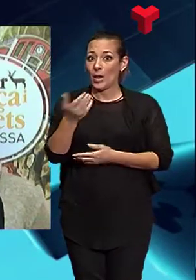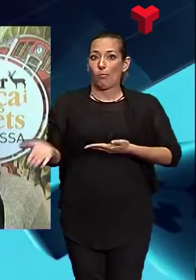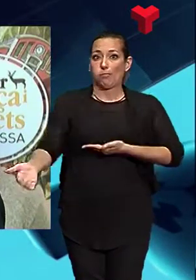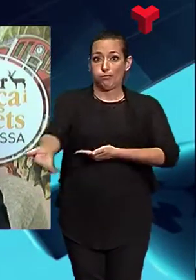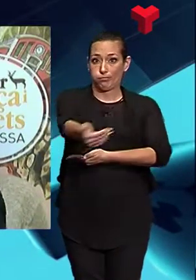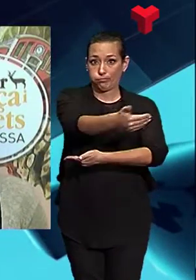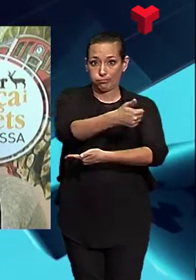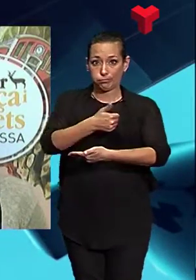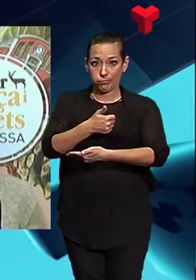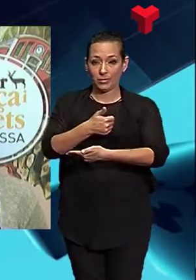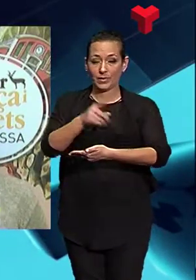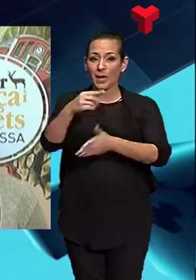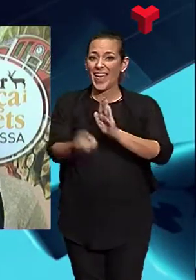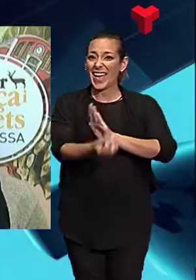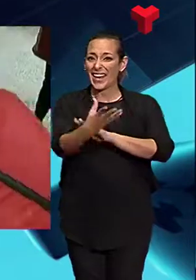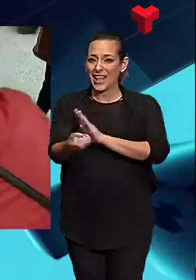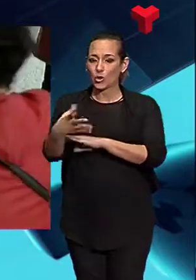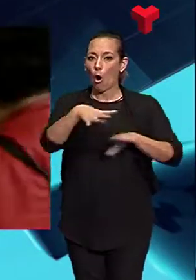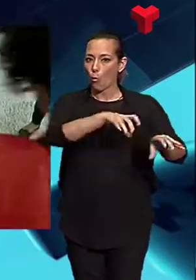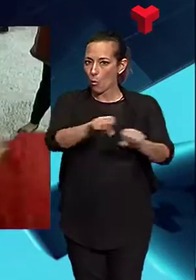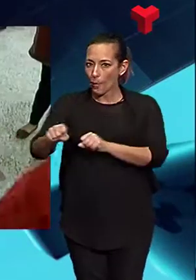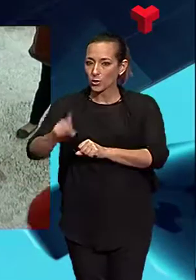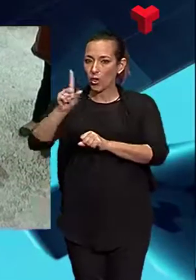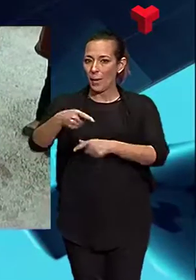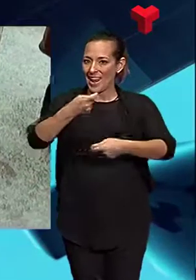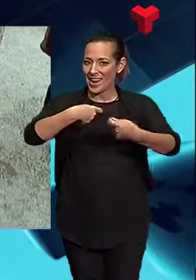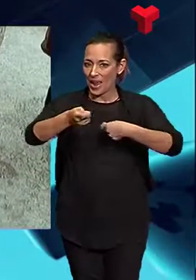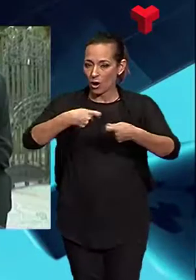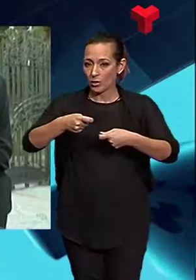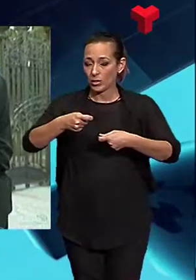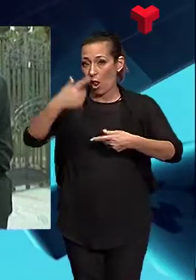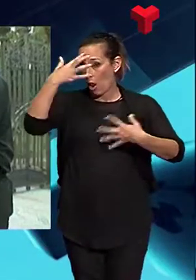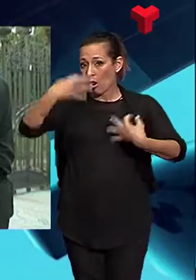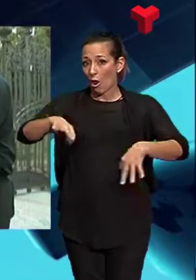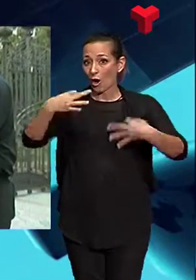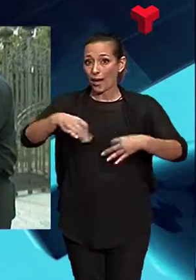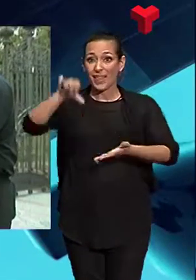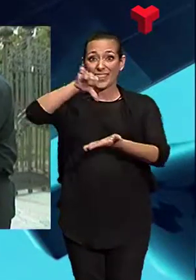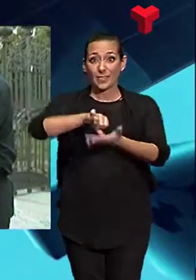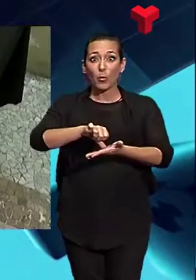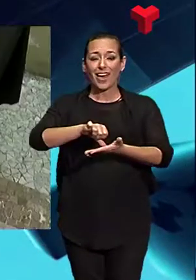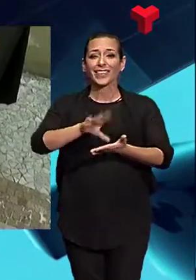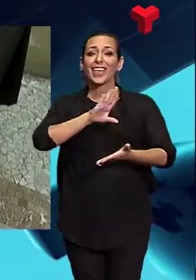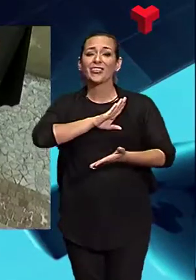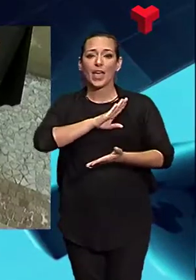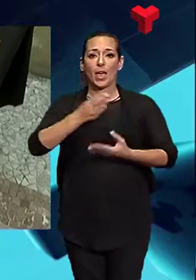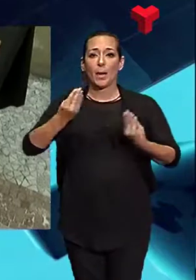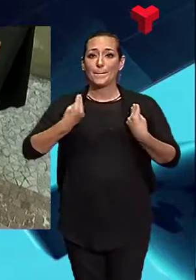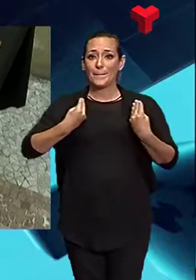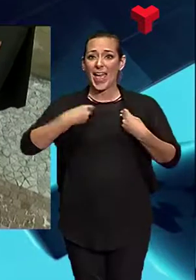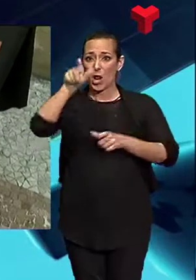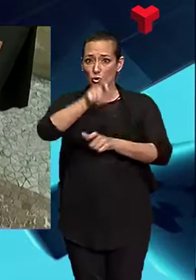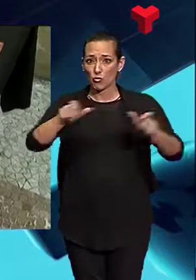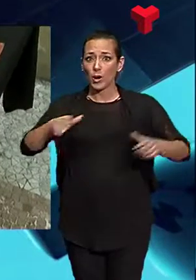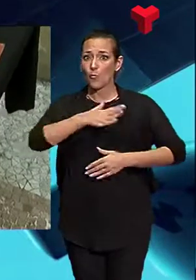creació de negoci, d'ocupació i que evidentment com a ciutats de les persones que som i que volem ser hem de procurar